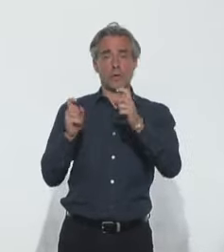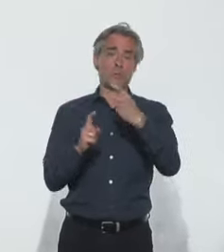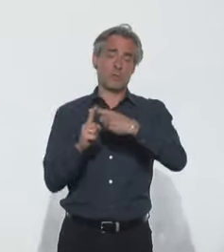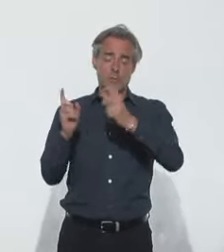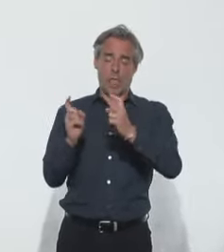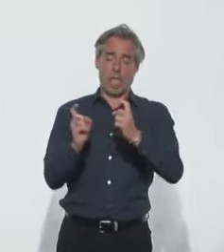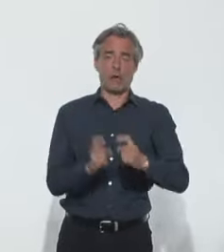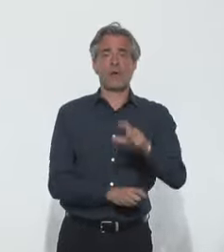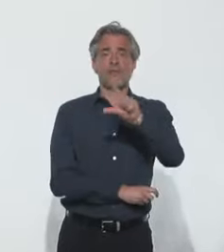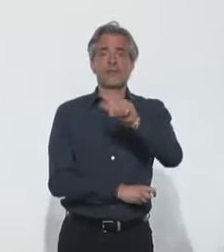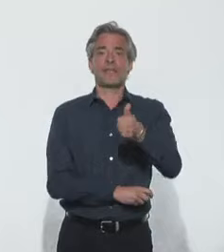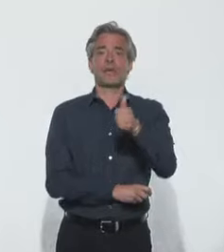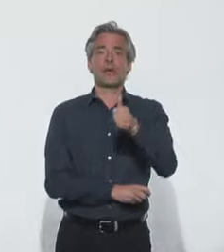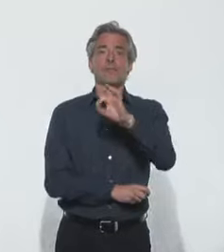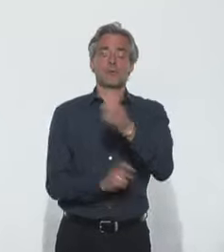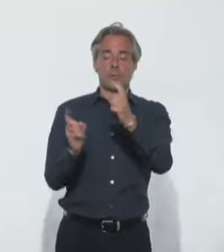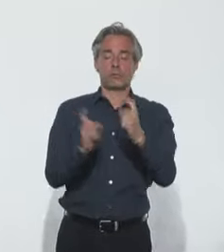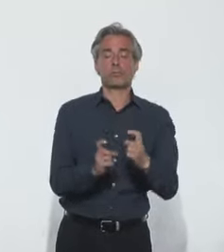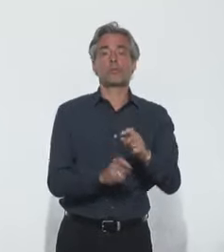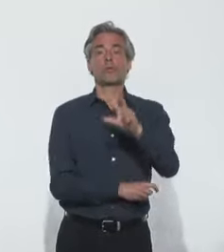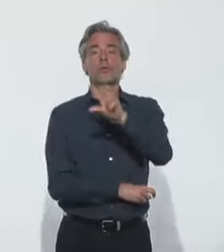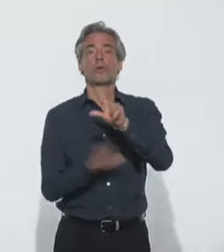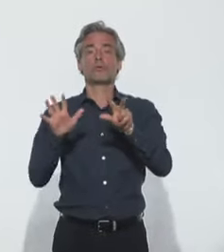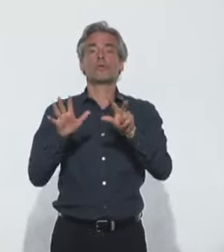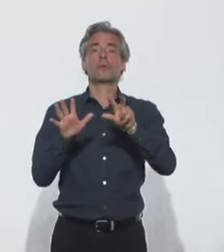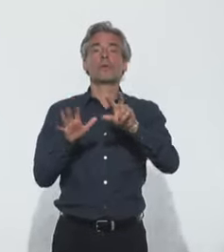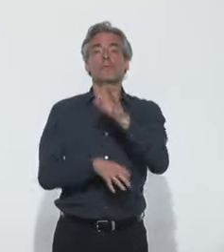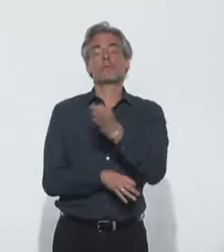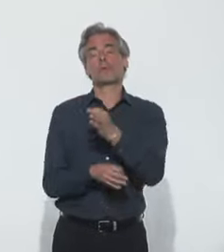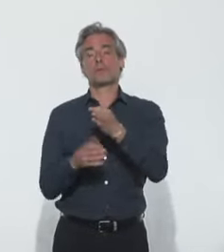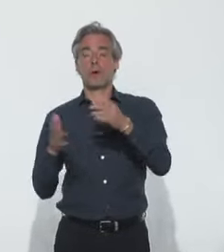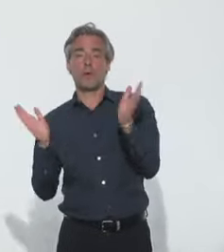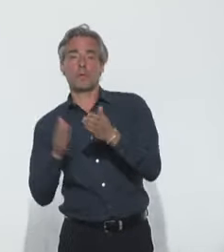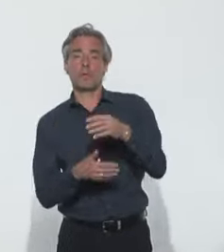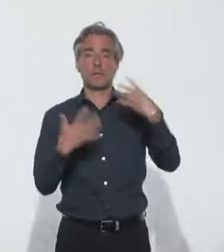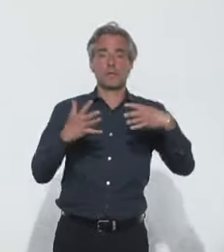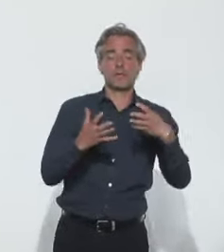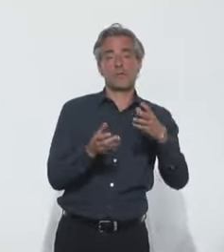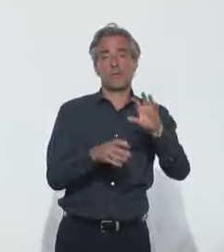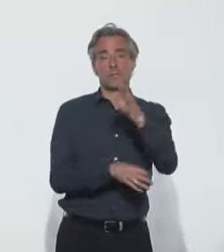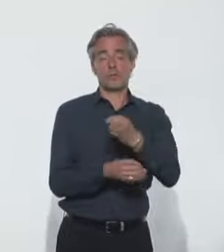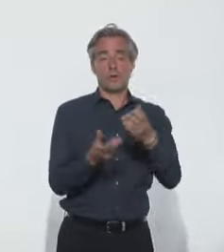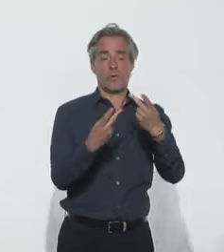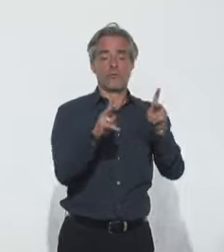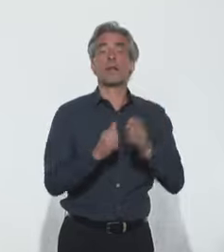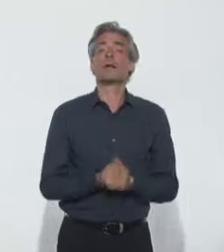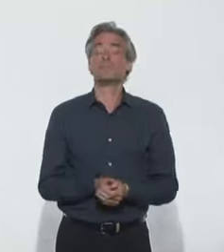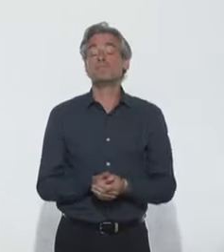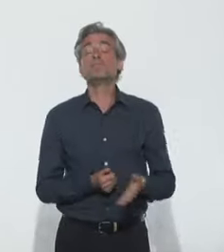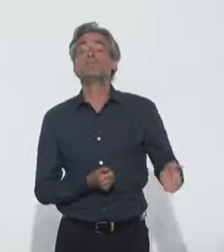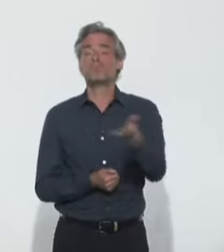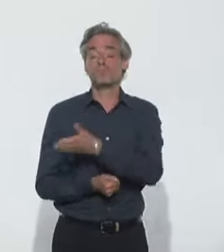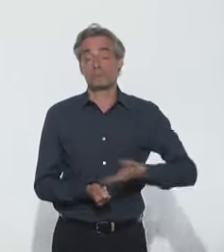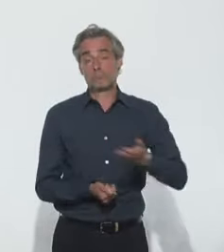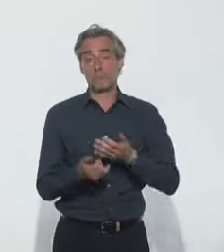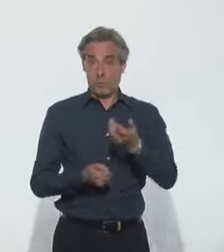doucement, 21% en moyenne. Il est de 38% à l'hôpital, de 19% en ville. Vous le savez,